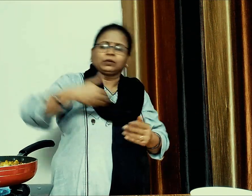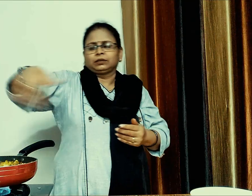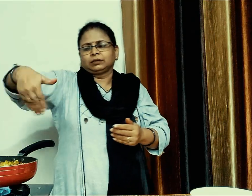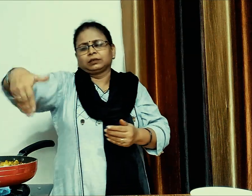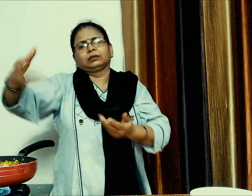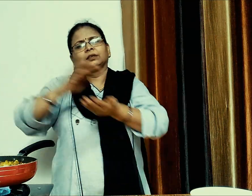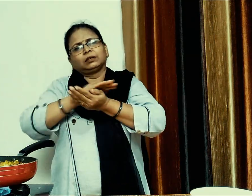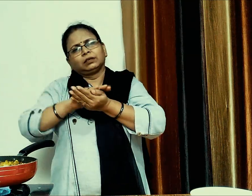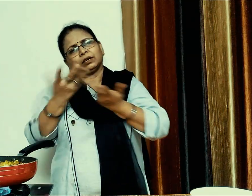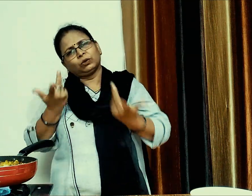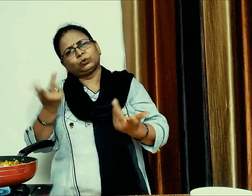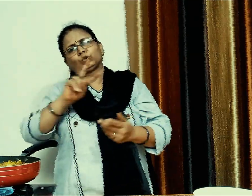हैं